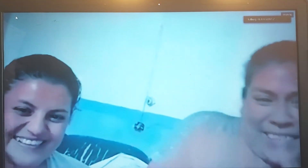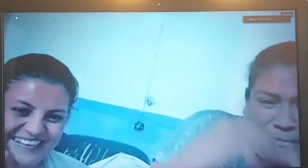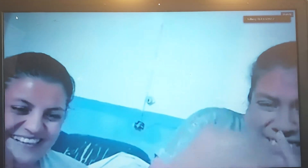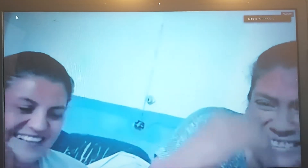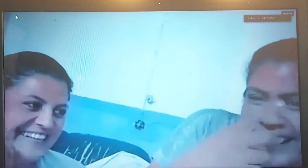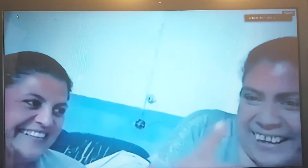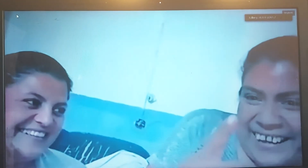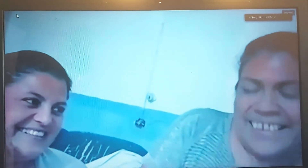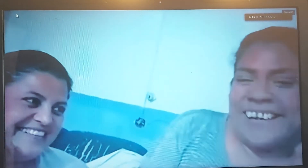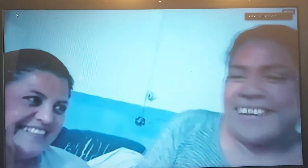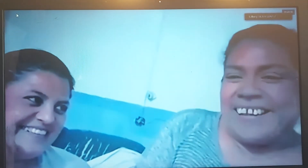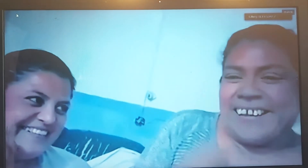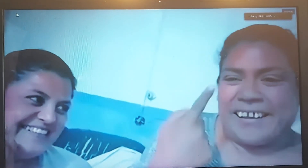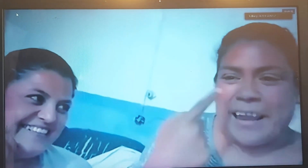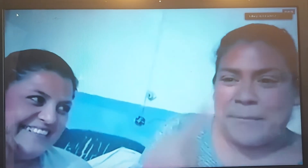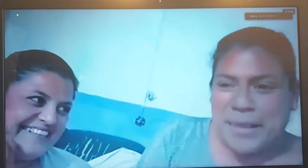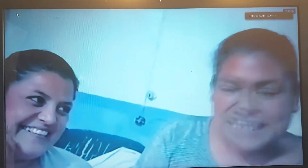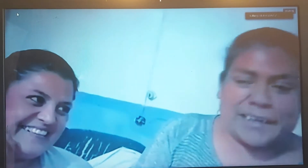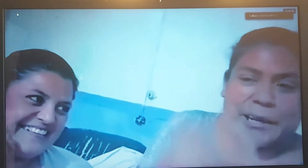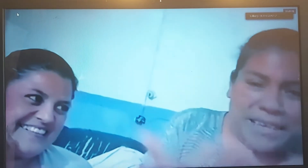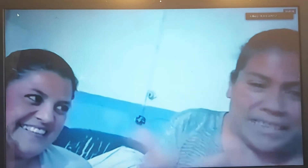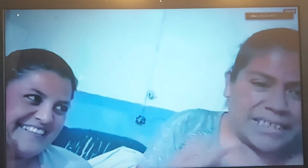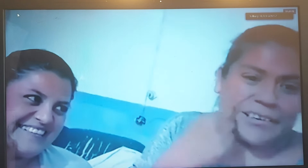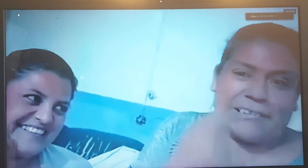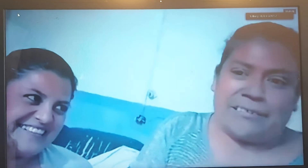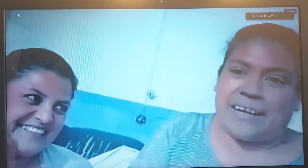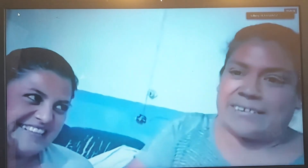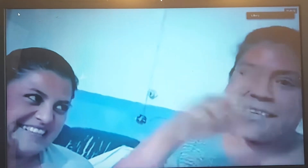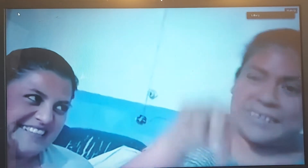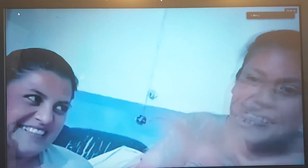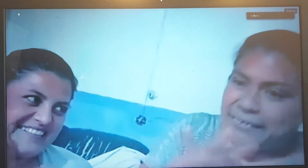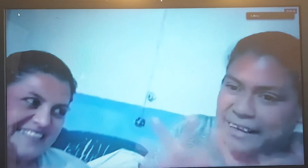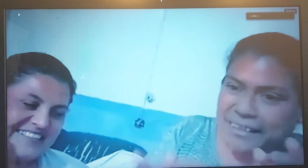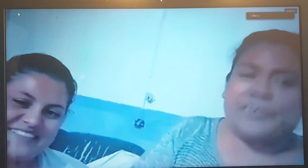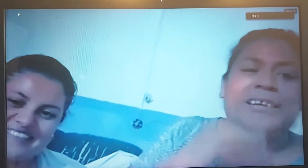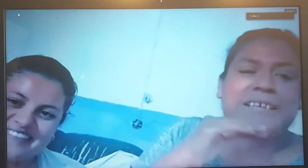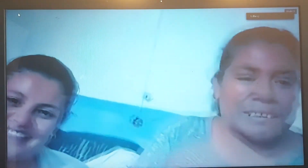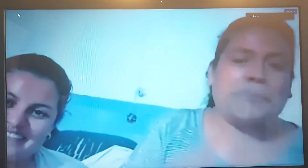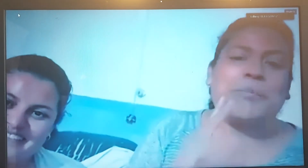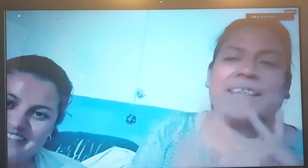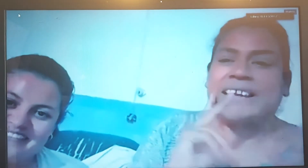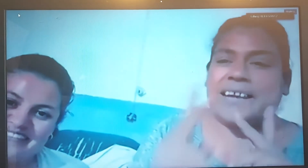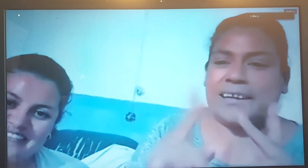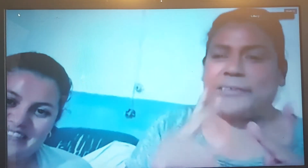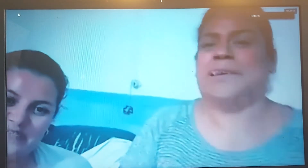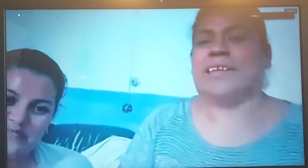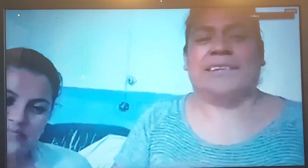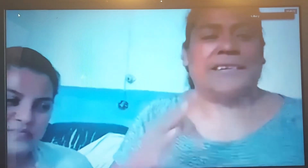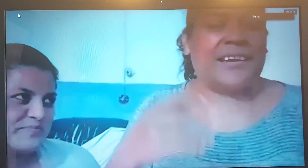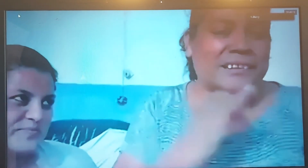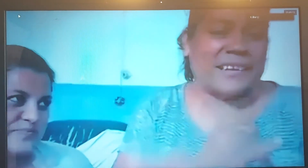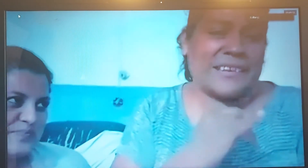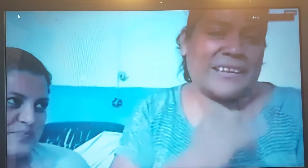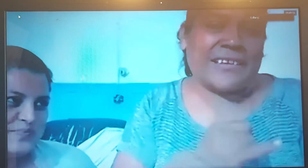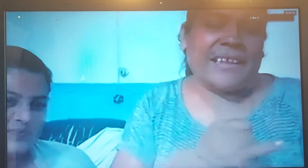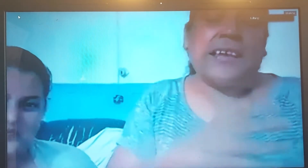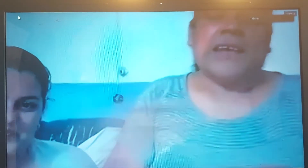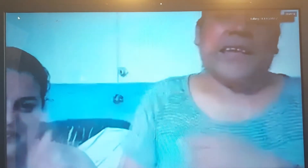mensaje y ya me dice qué más digo, así que está trabajando y está platicando en internet y ella